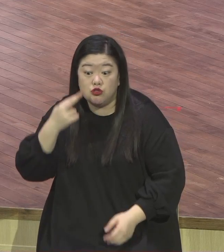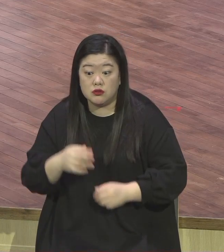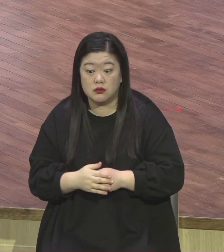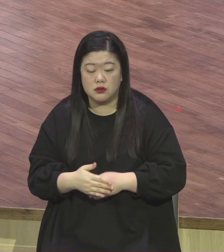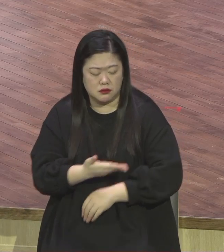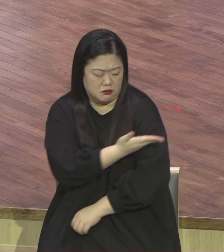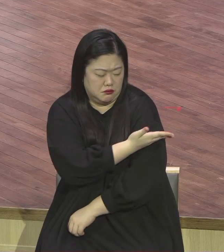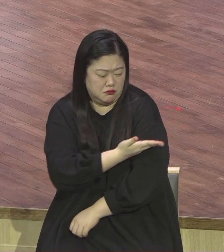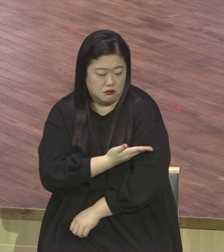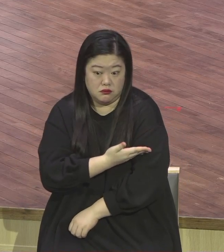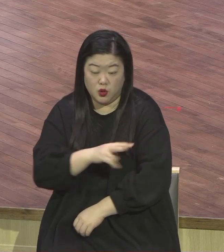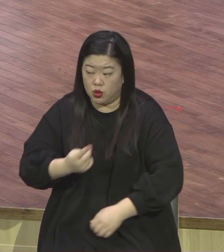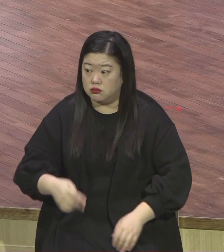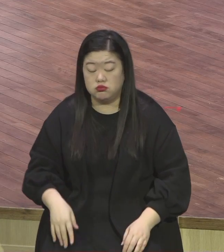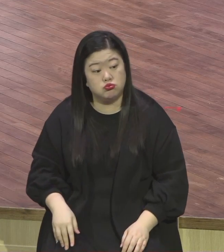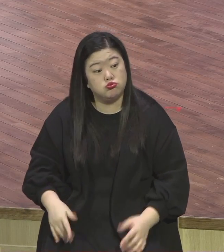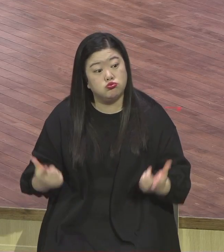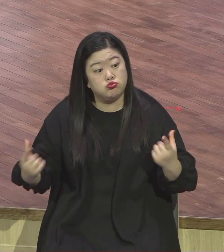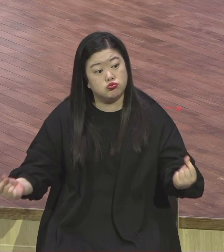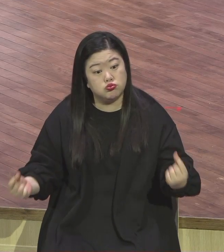저 맛이 같다 그 체면은 뭐라 하거든요